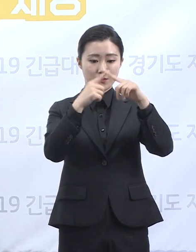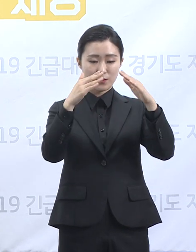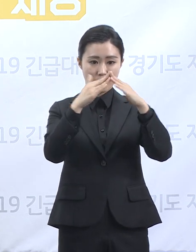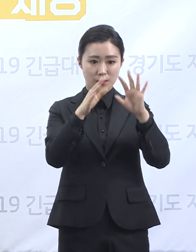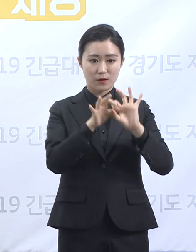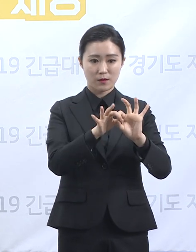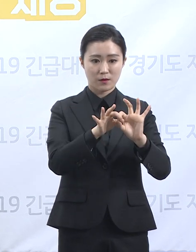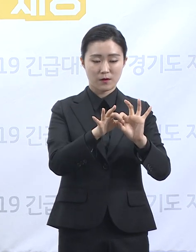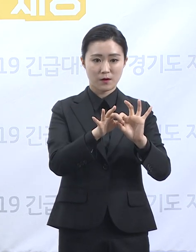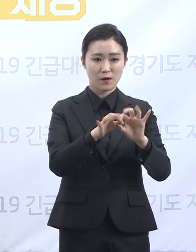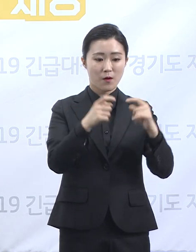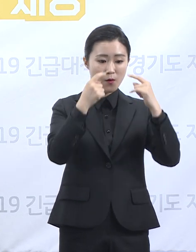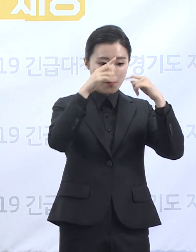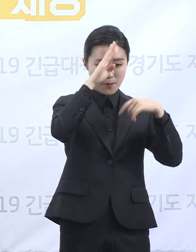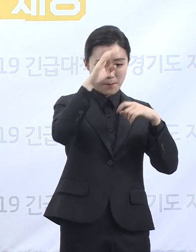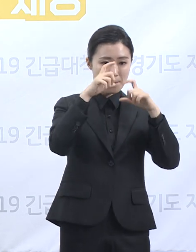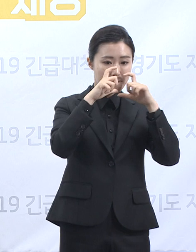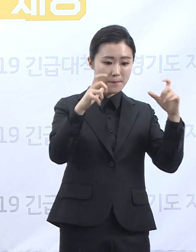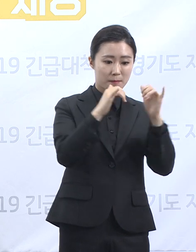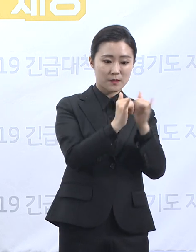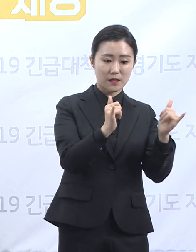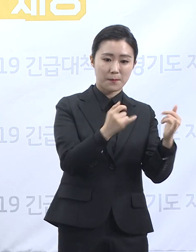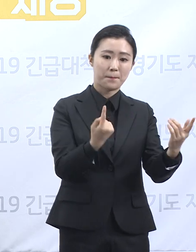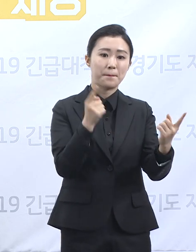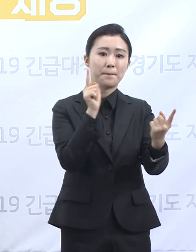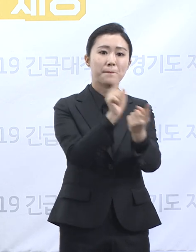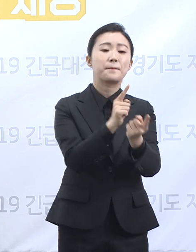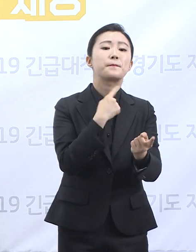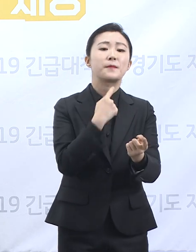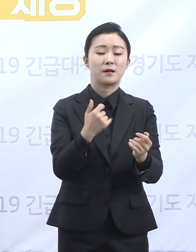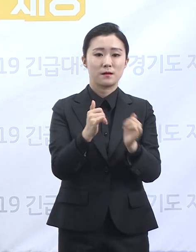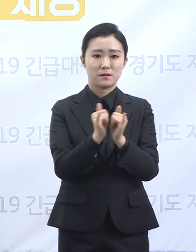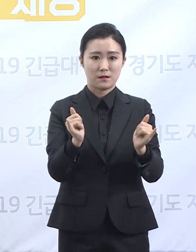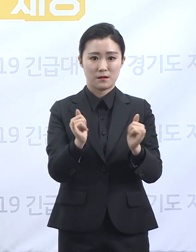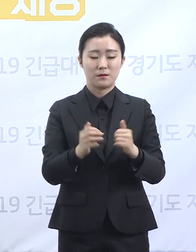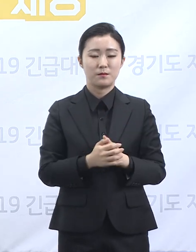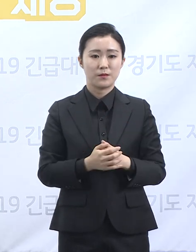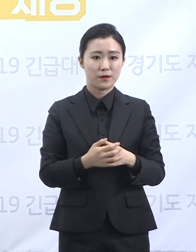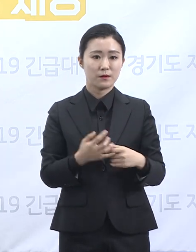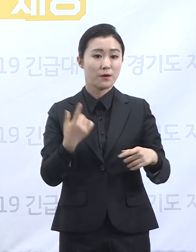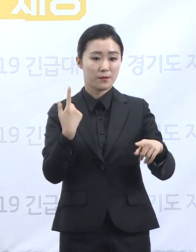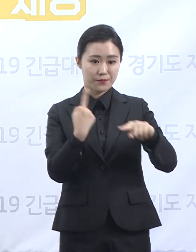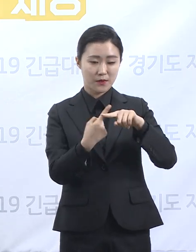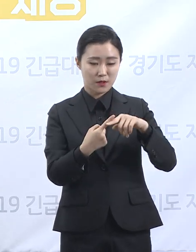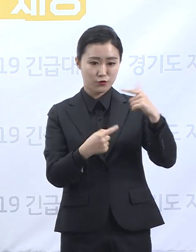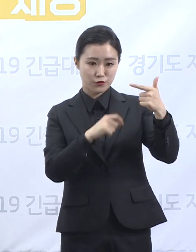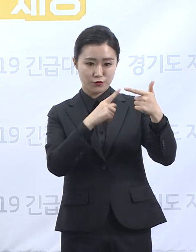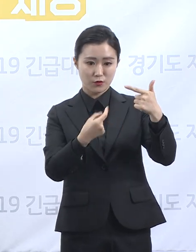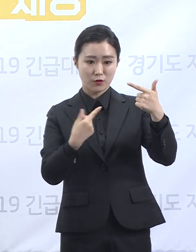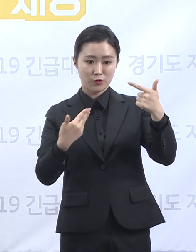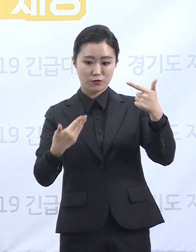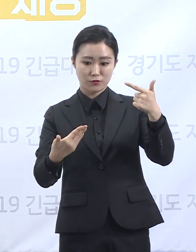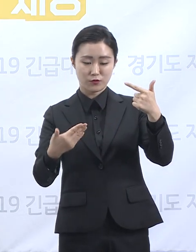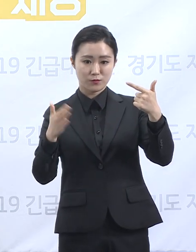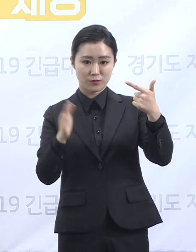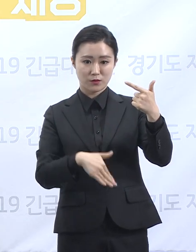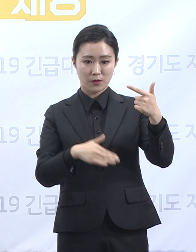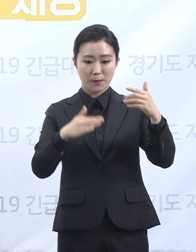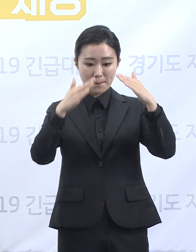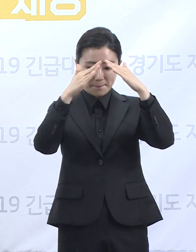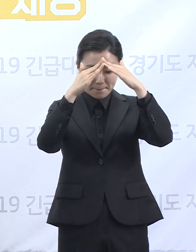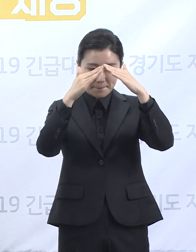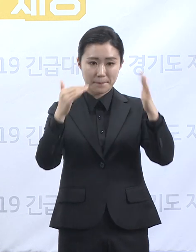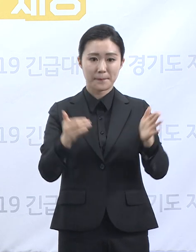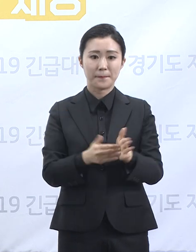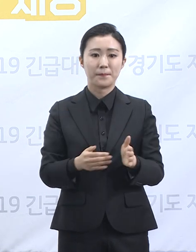확진자의 접촉자로서 이 역시 6월 9일부터 자가격리 중이었습니다. 한편 확진자가 발생한 해당